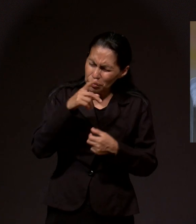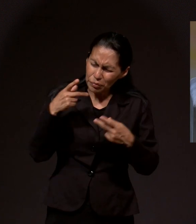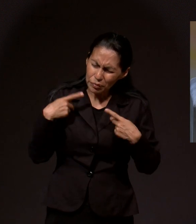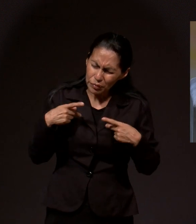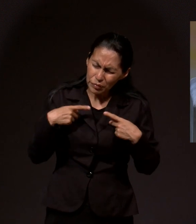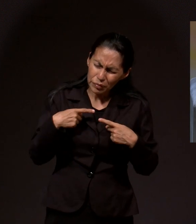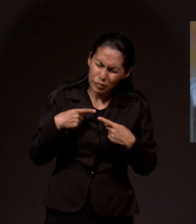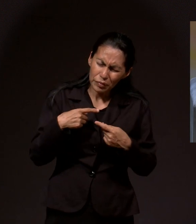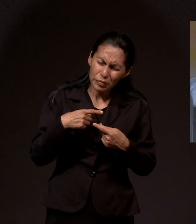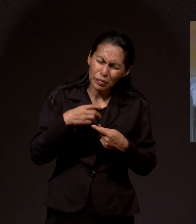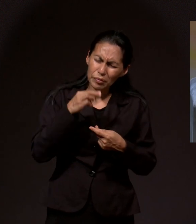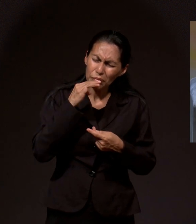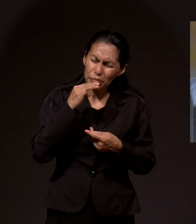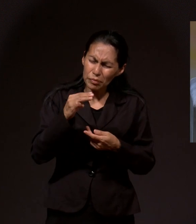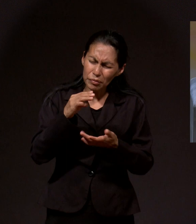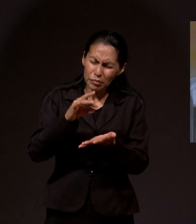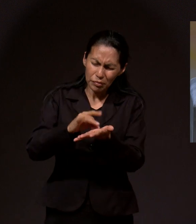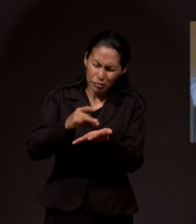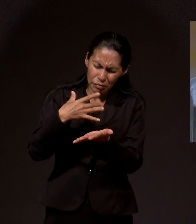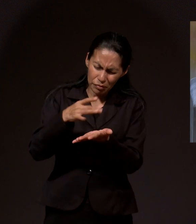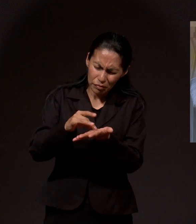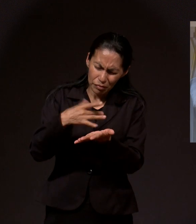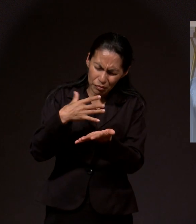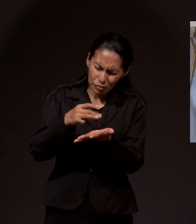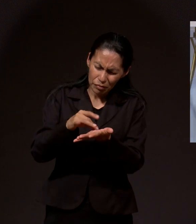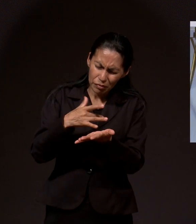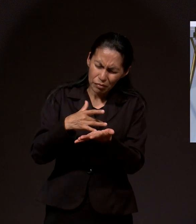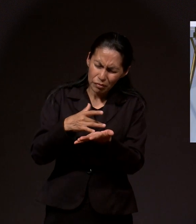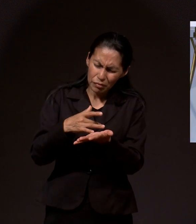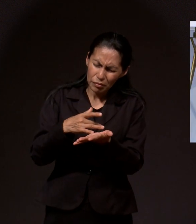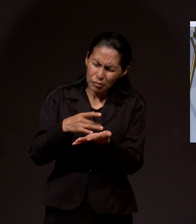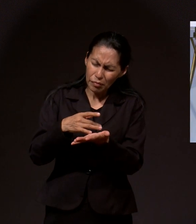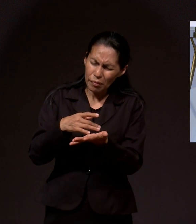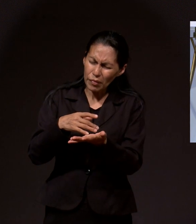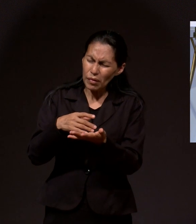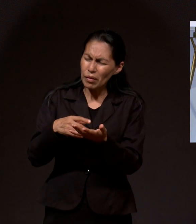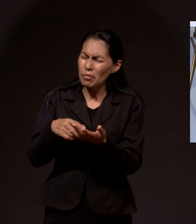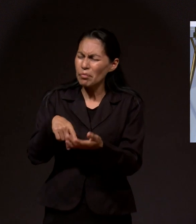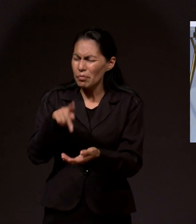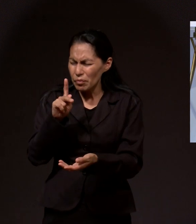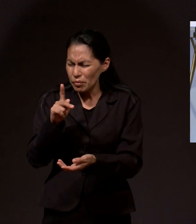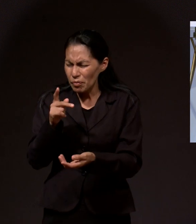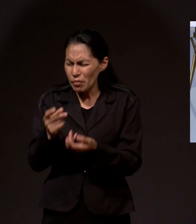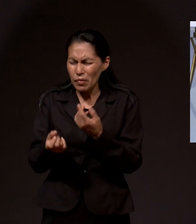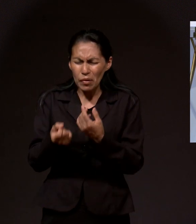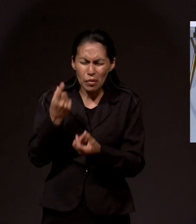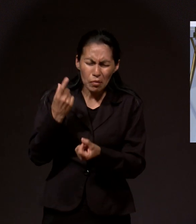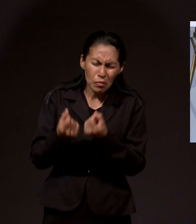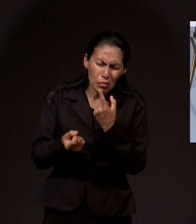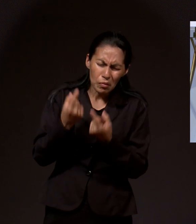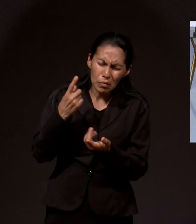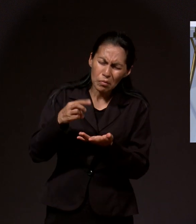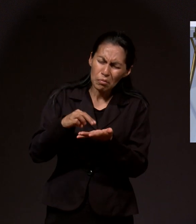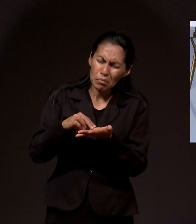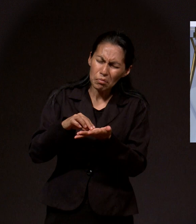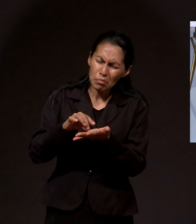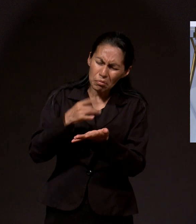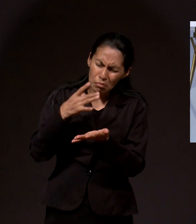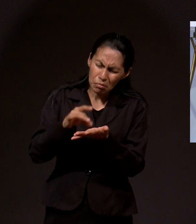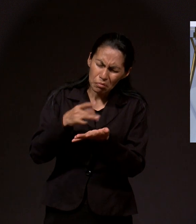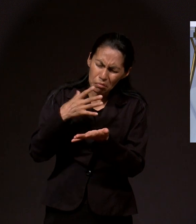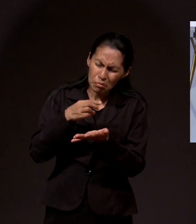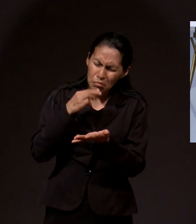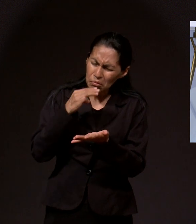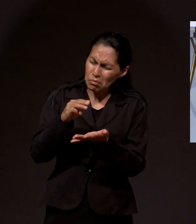en estas personas que han mandado sus mensajes. Pero también, Señor, hay personas que tampoco han